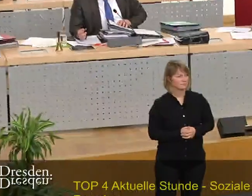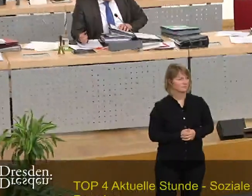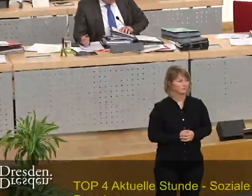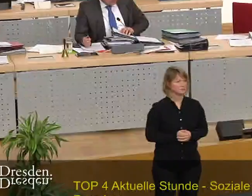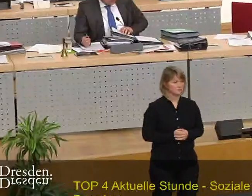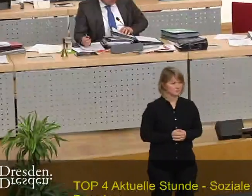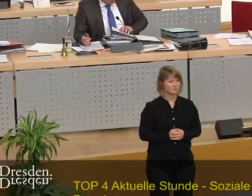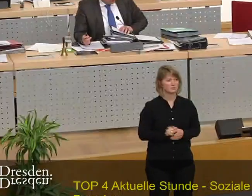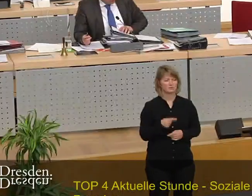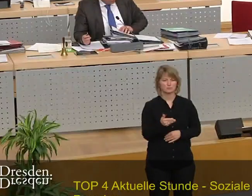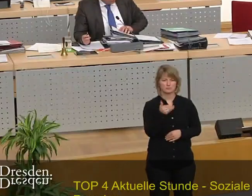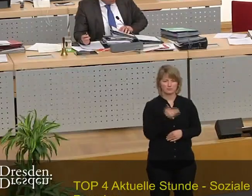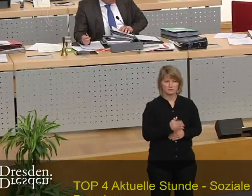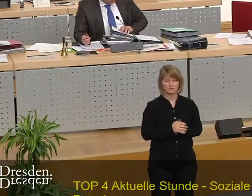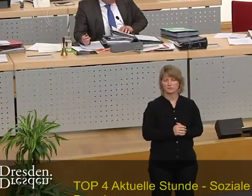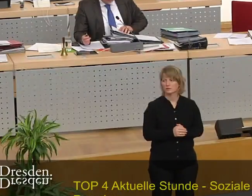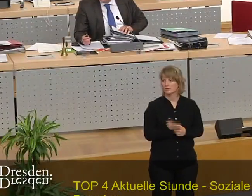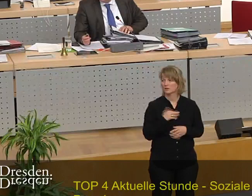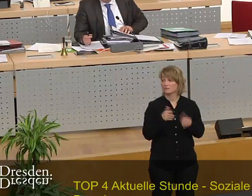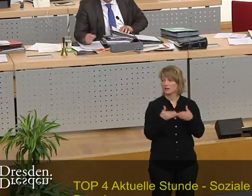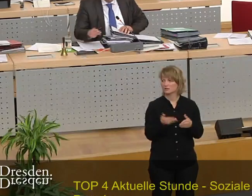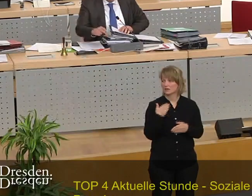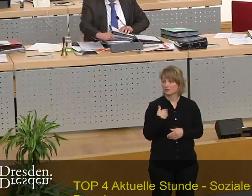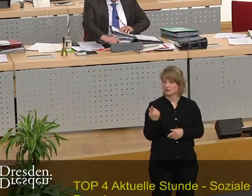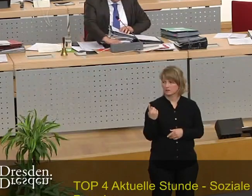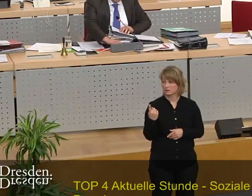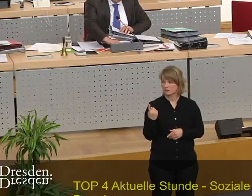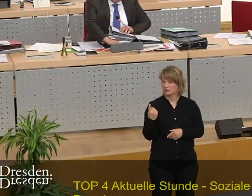Als Nächstes, FDP-Freie-Bürker-Fraktion, Herr Genschmann.